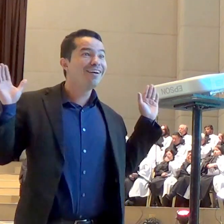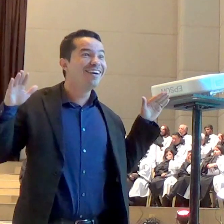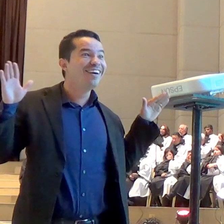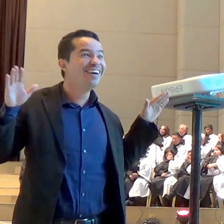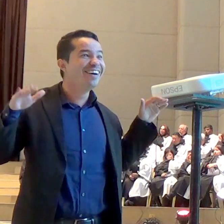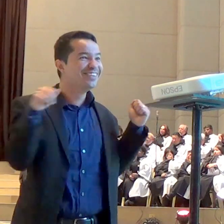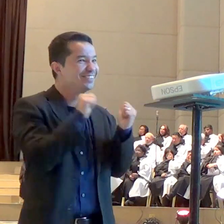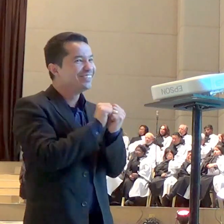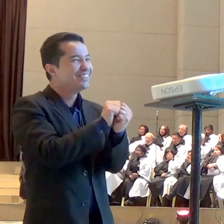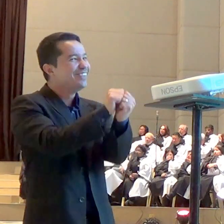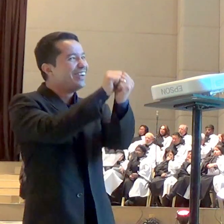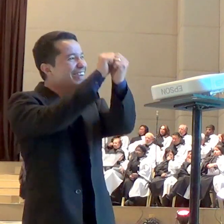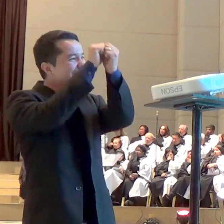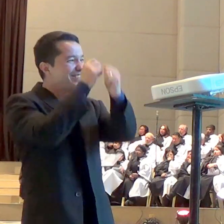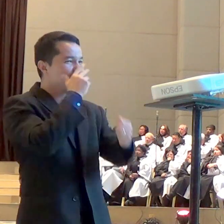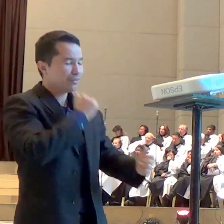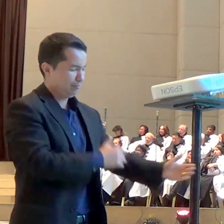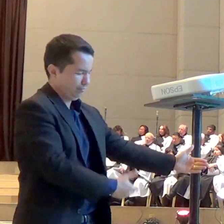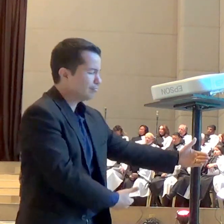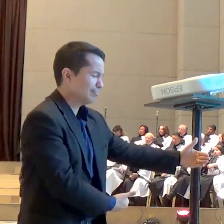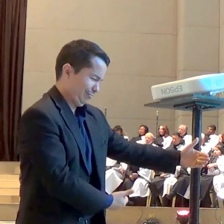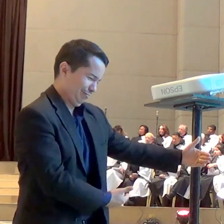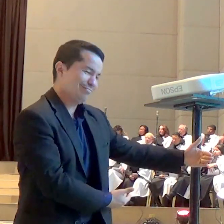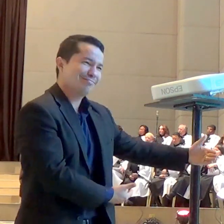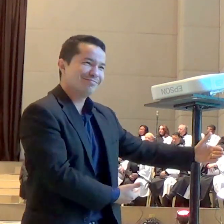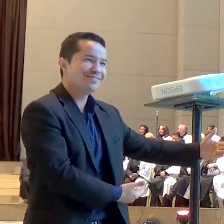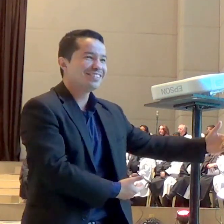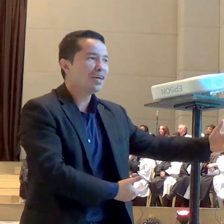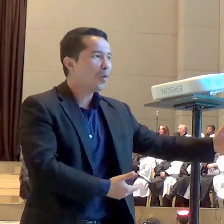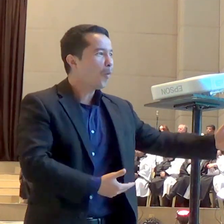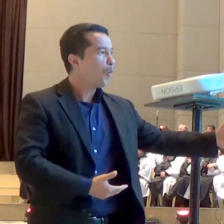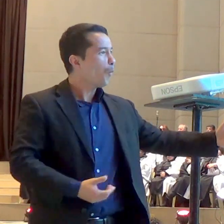recebê-lo não é? e o anjo do Senhor vai te acompanhar